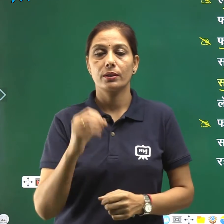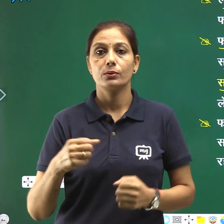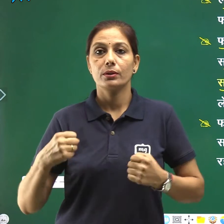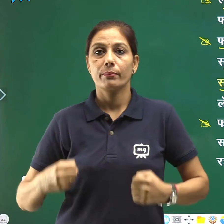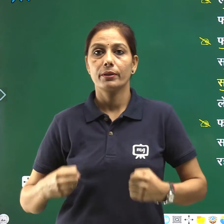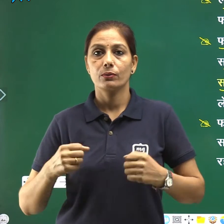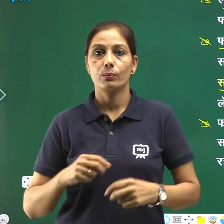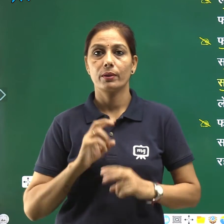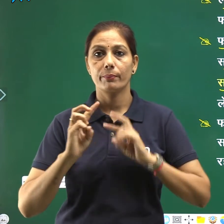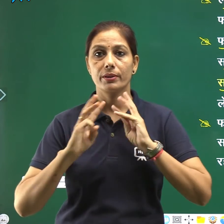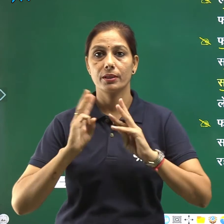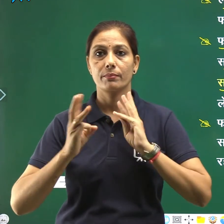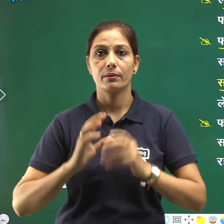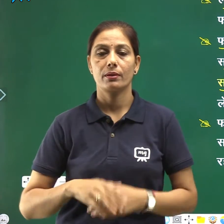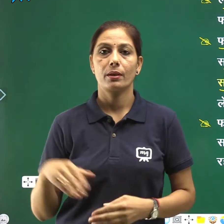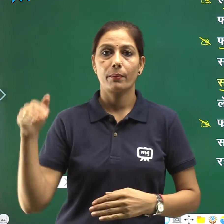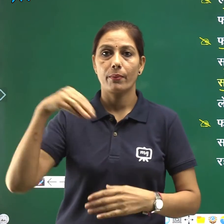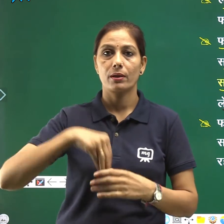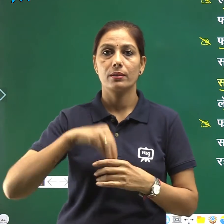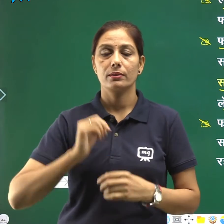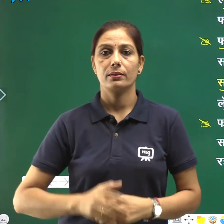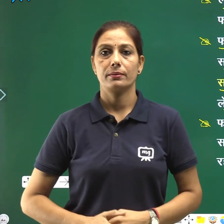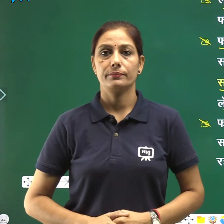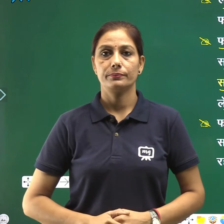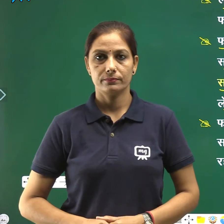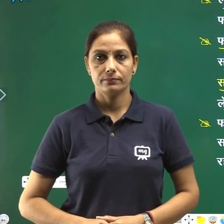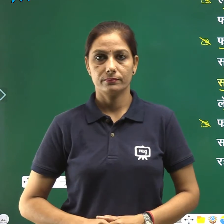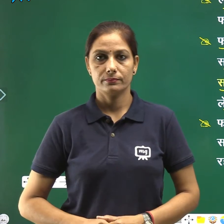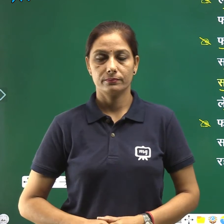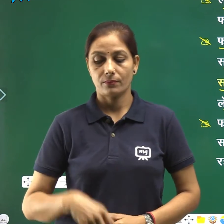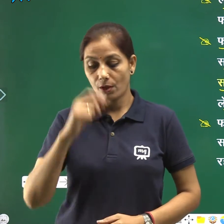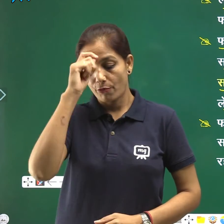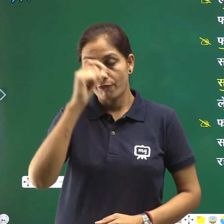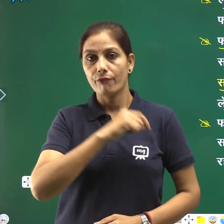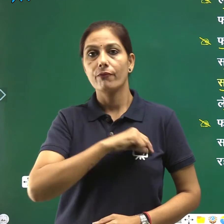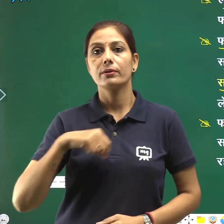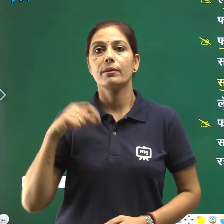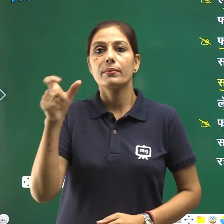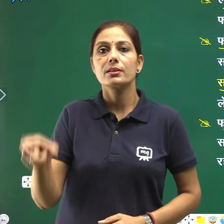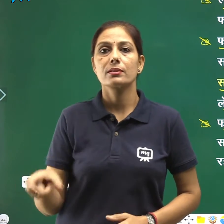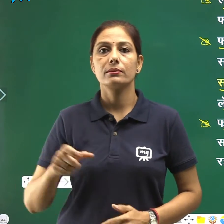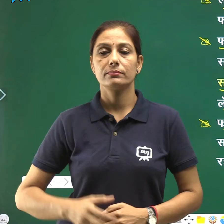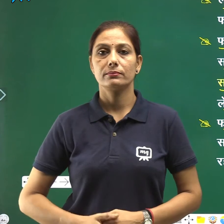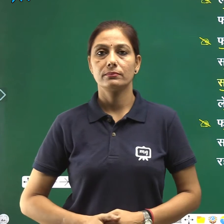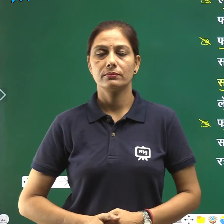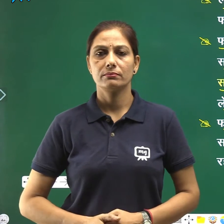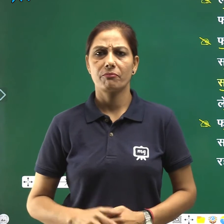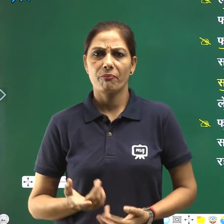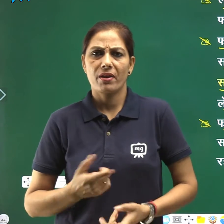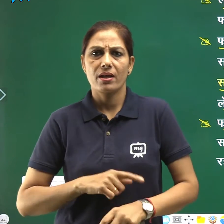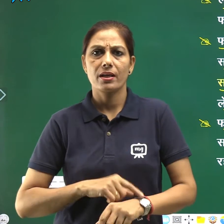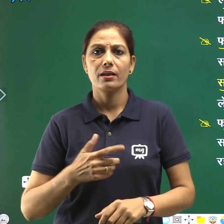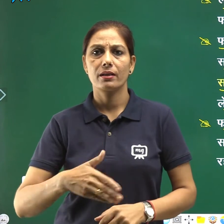भाग लेते थे फादर प्राय